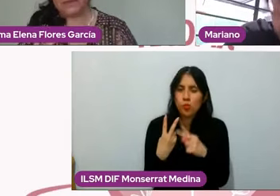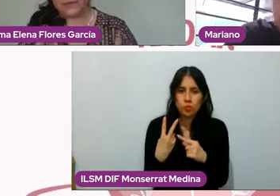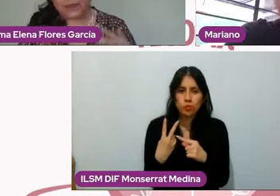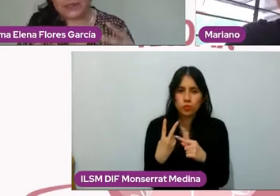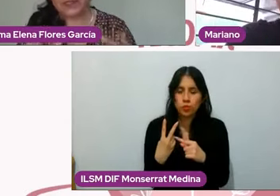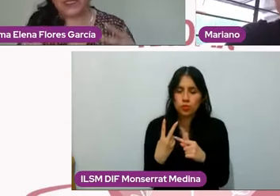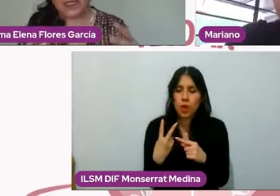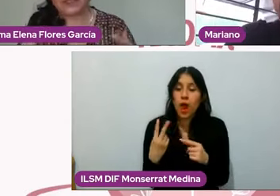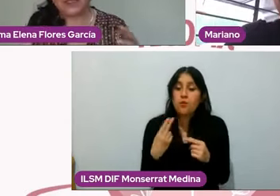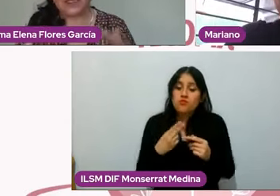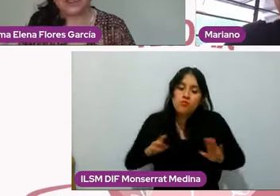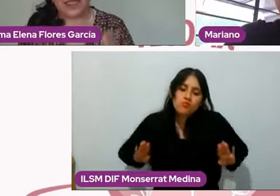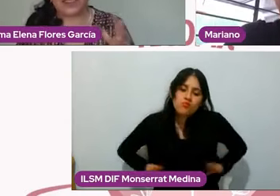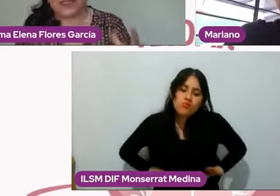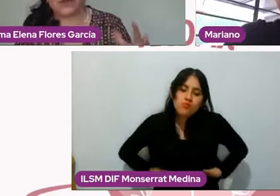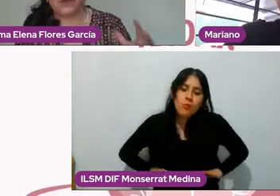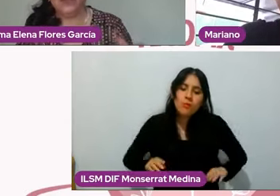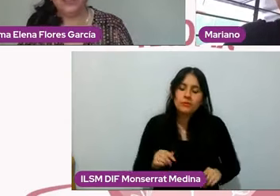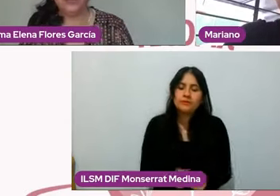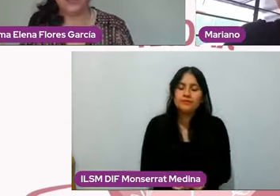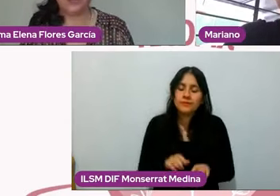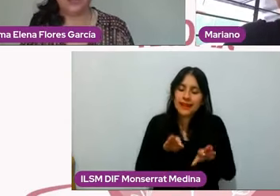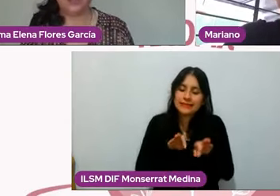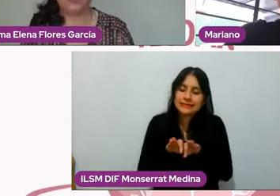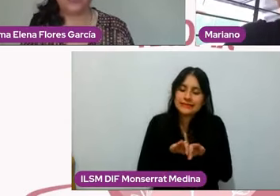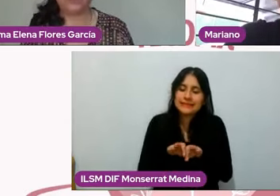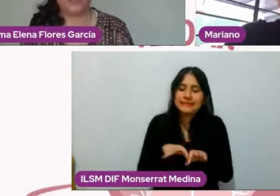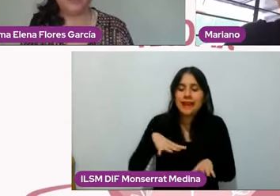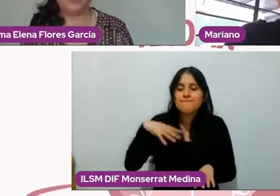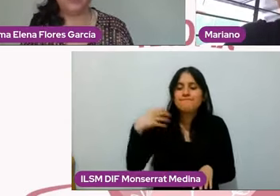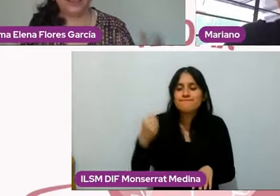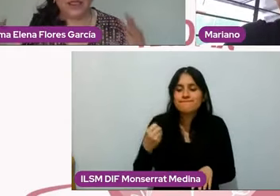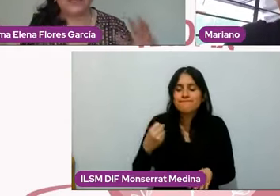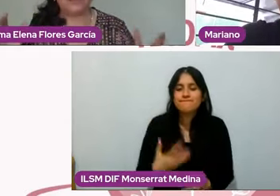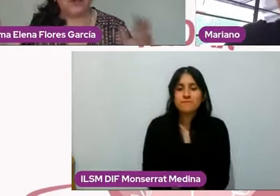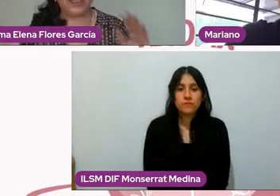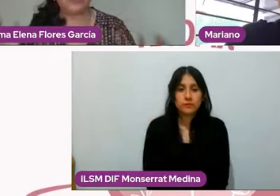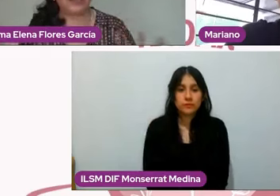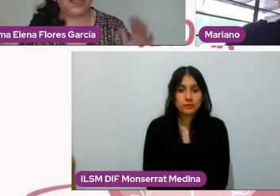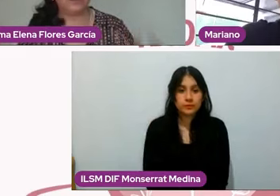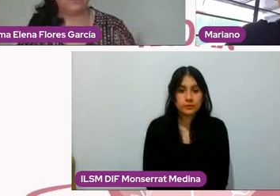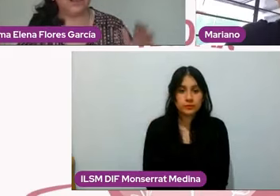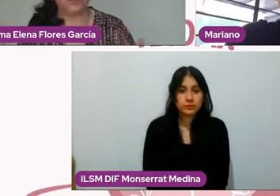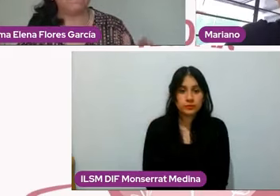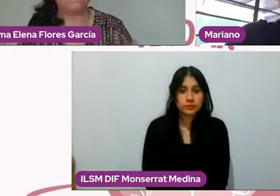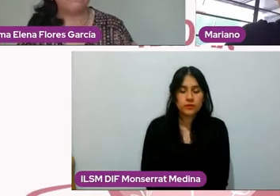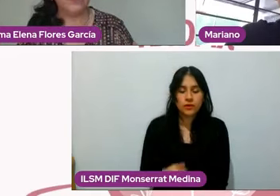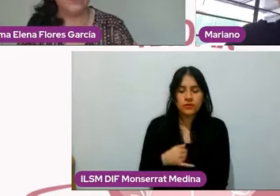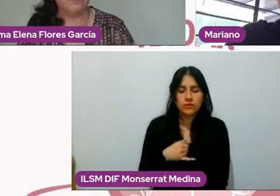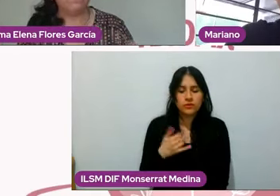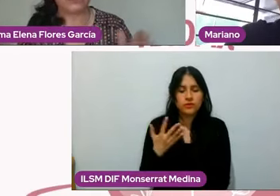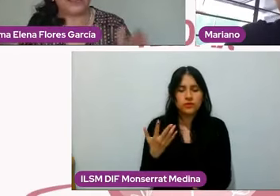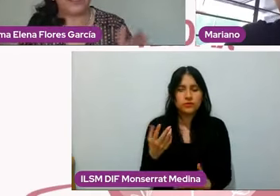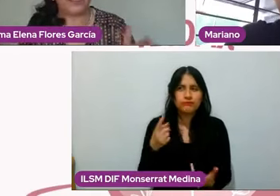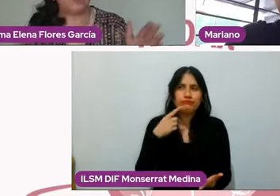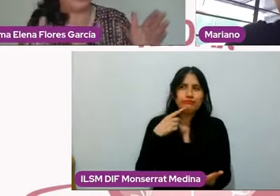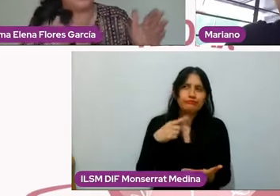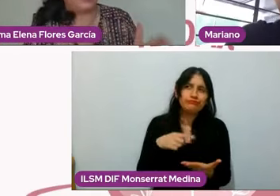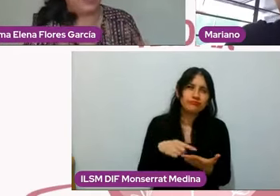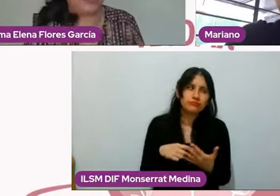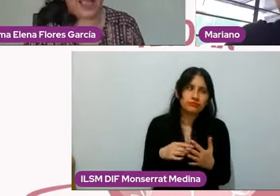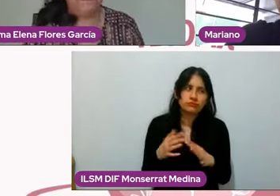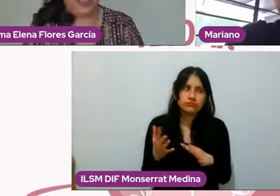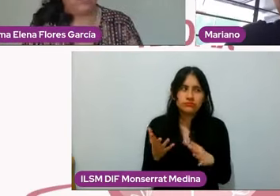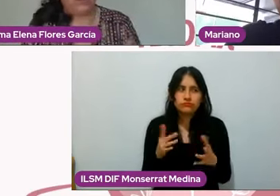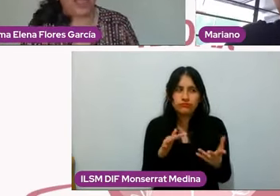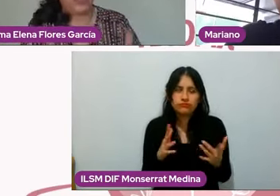pareja, me parece que es tendente a esto el observar si voy a estar, porque me queda claro que